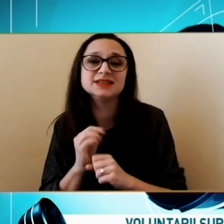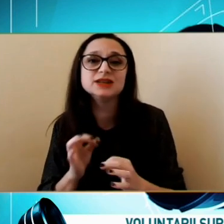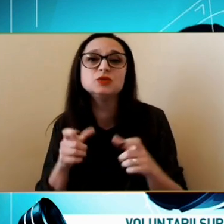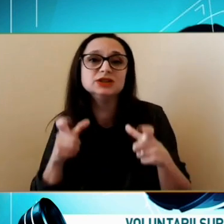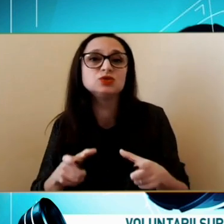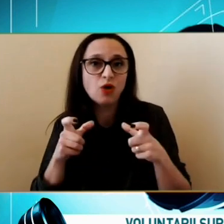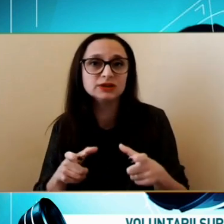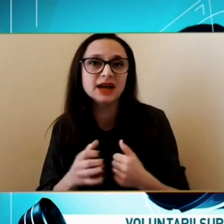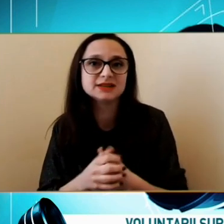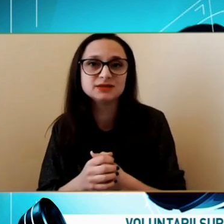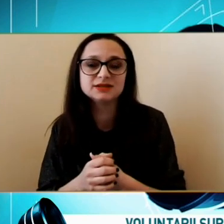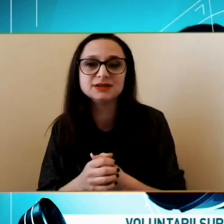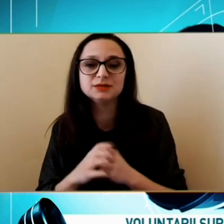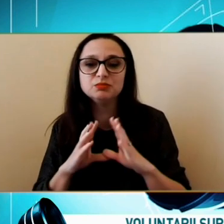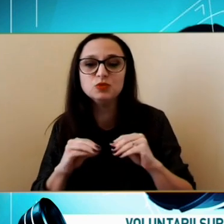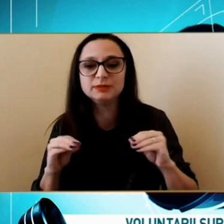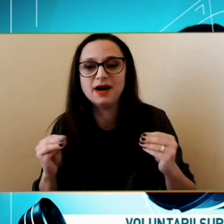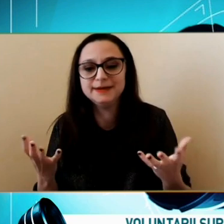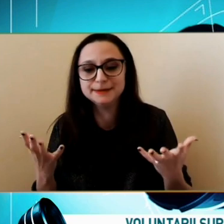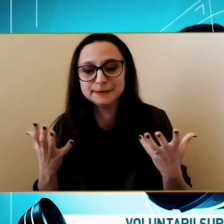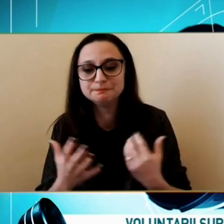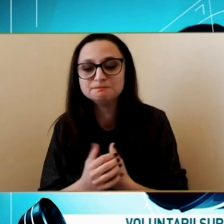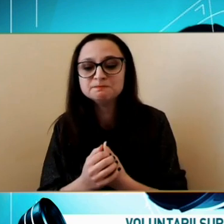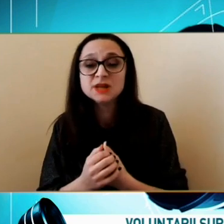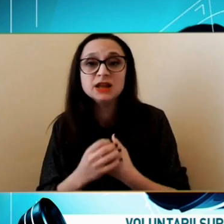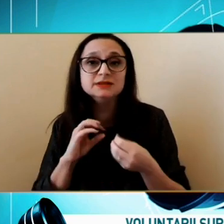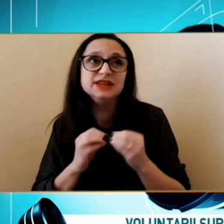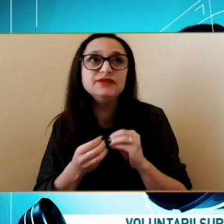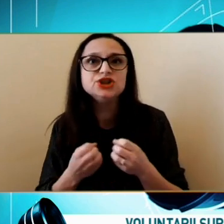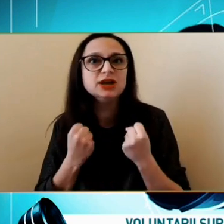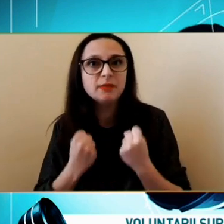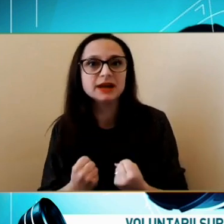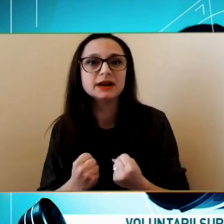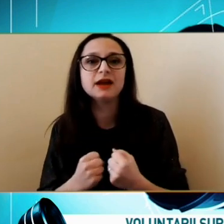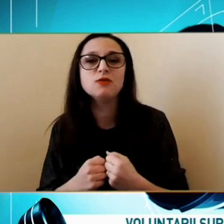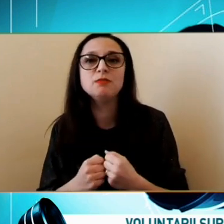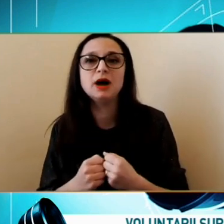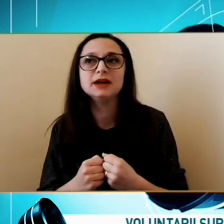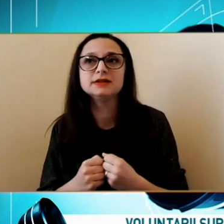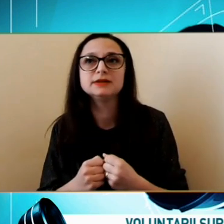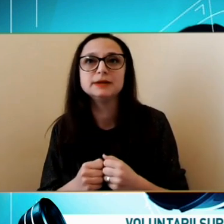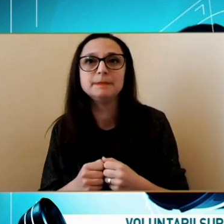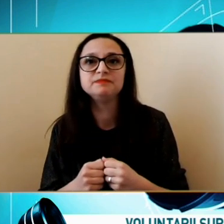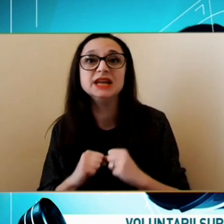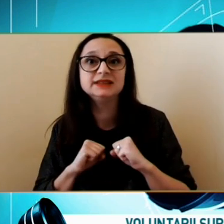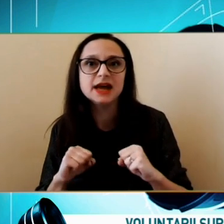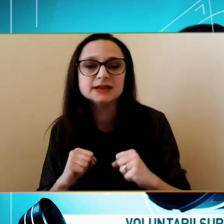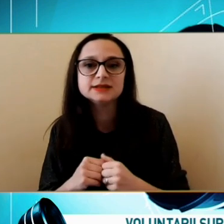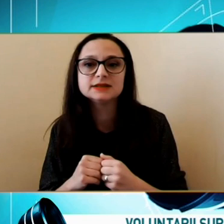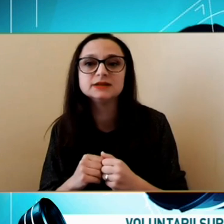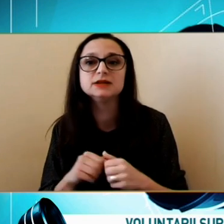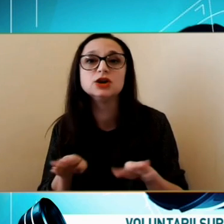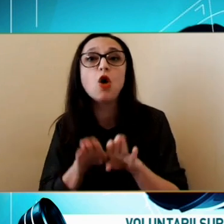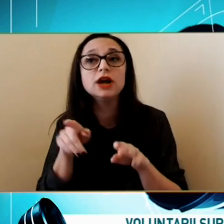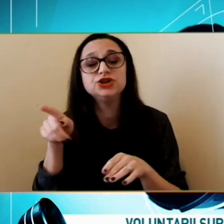sigur Într-un context Mult mai Dificil Mai greu Mai intens